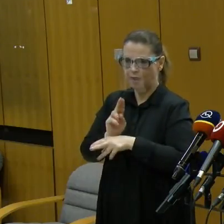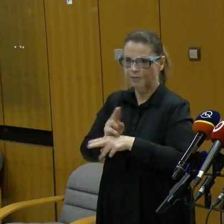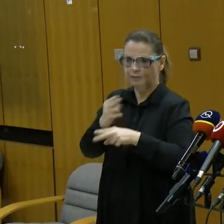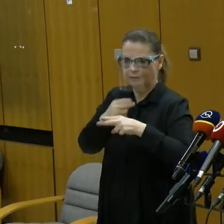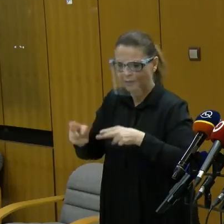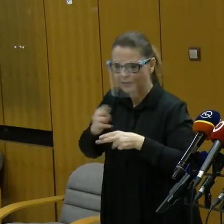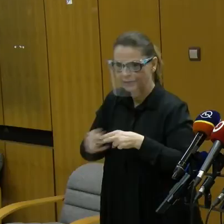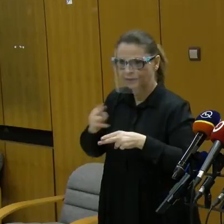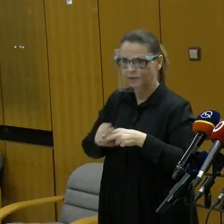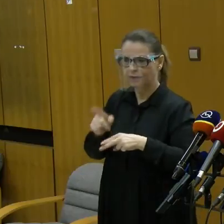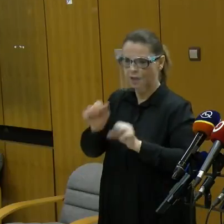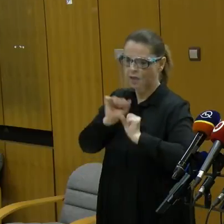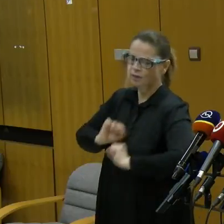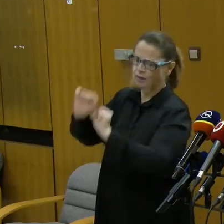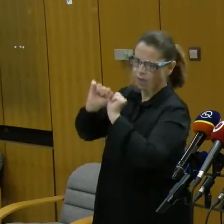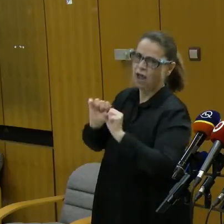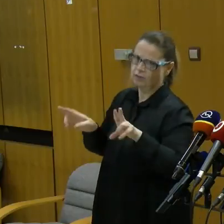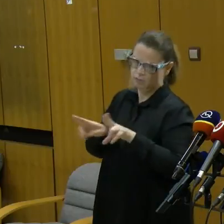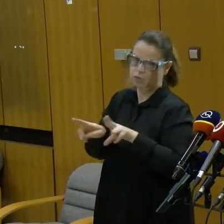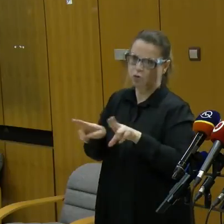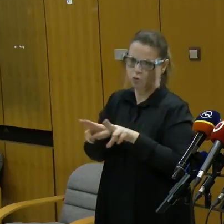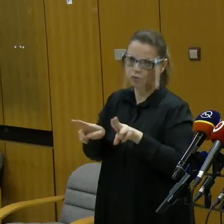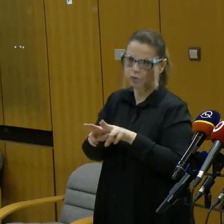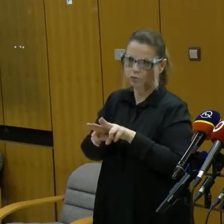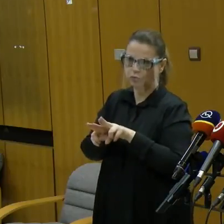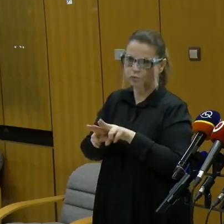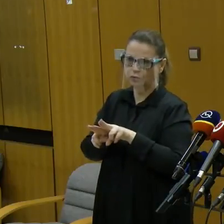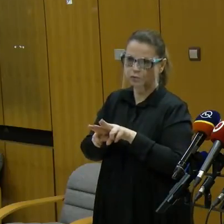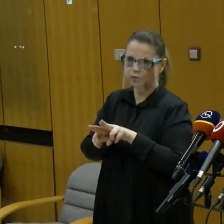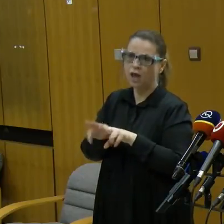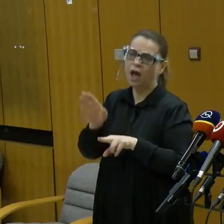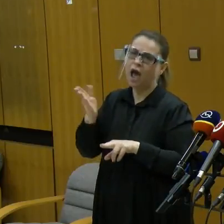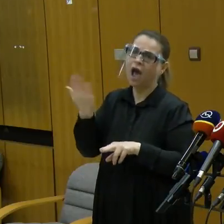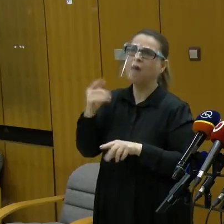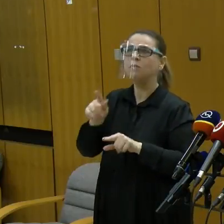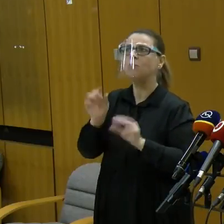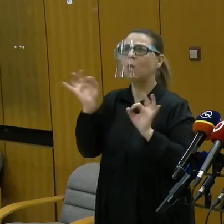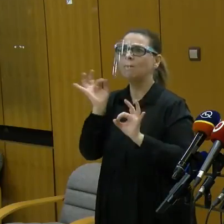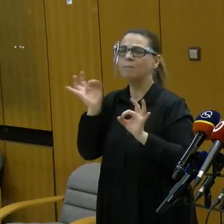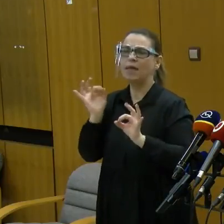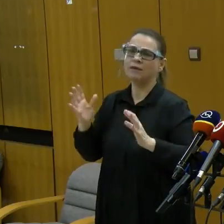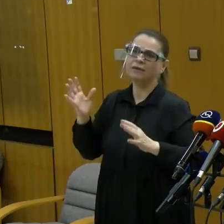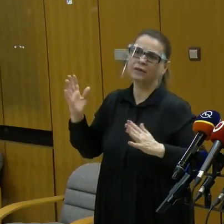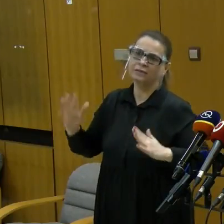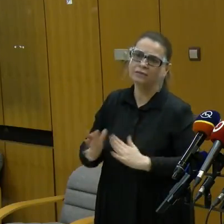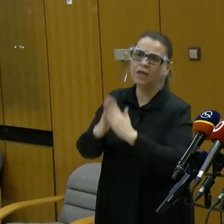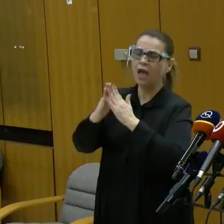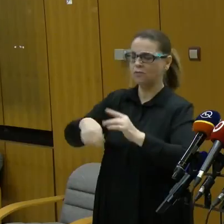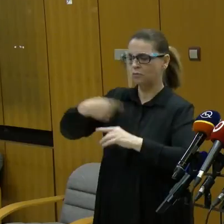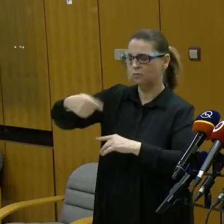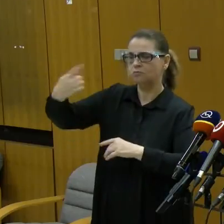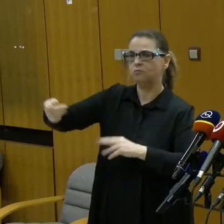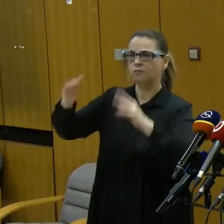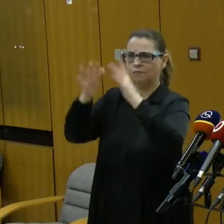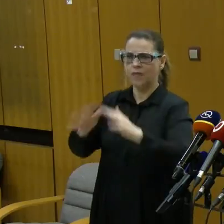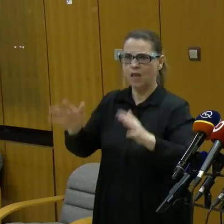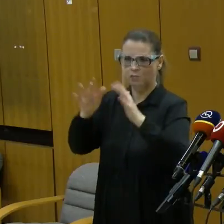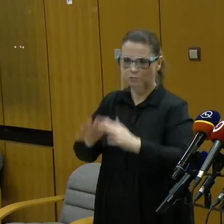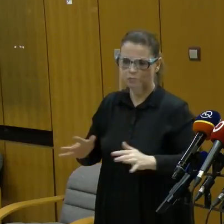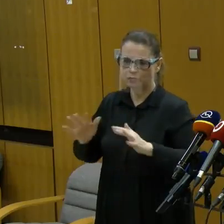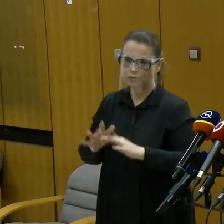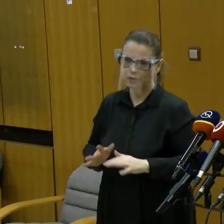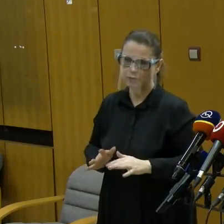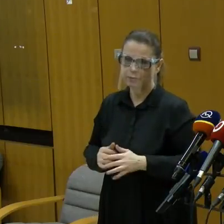rodinu, svoju najbližšiu rodinu, s ktorou sa plánujú možno stretnúť a mať spoločný sviatok počas nasledujúcich Vianoc